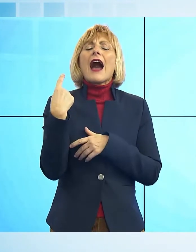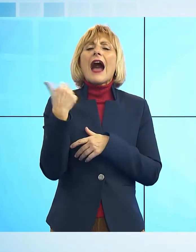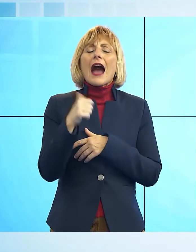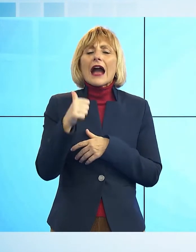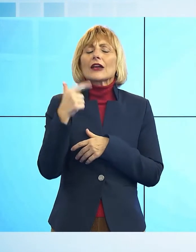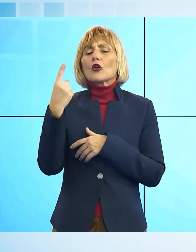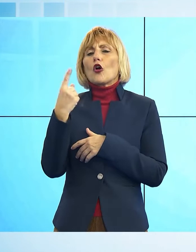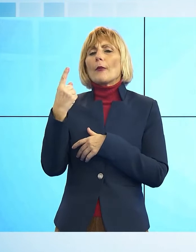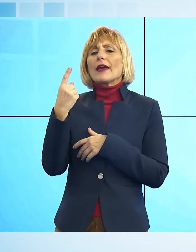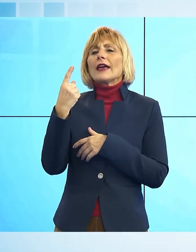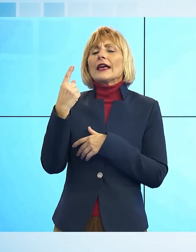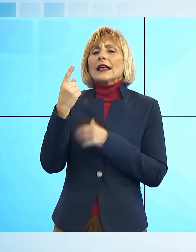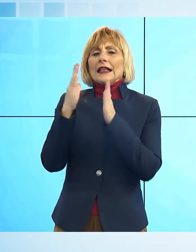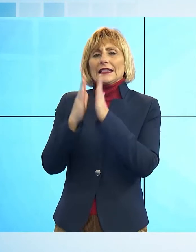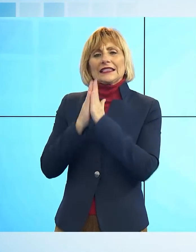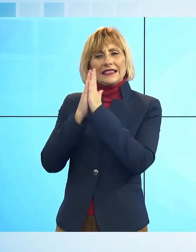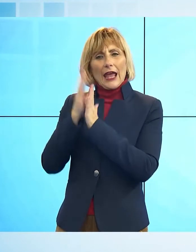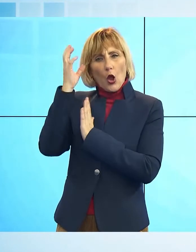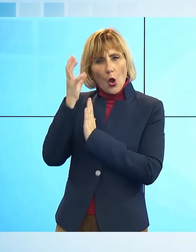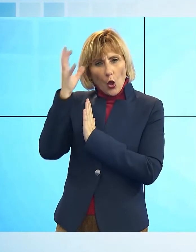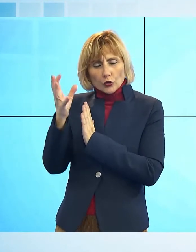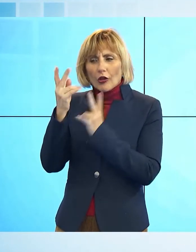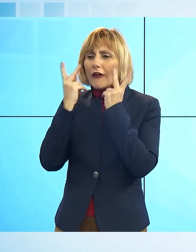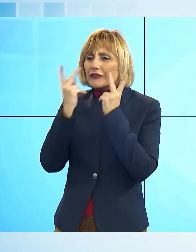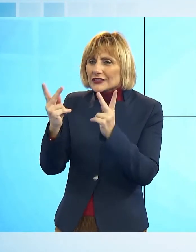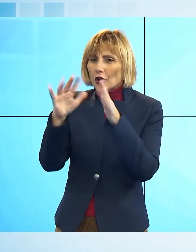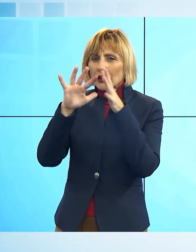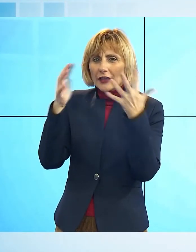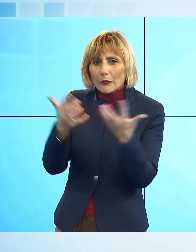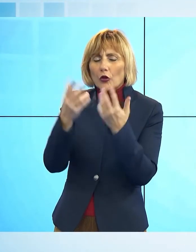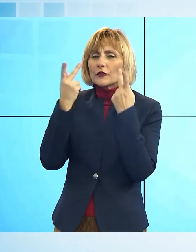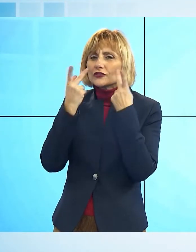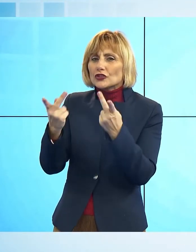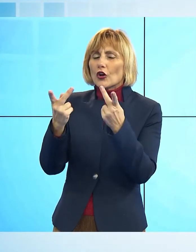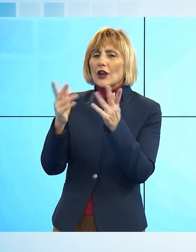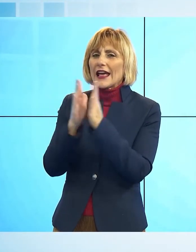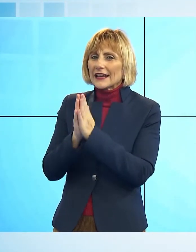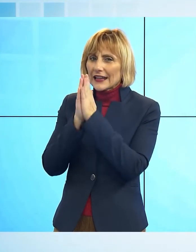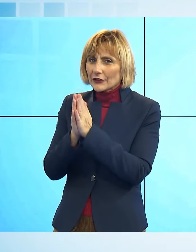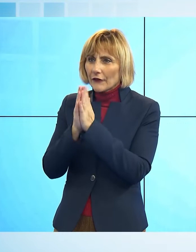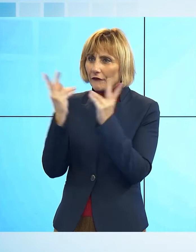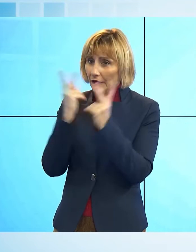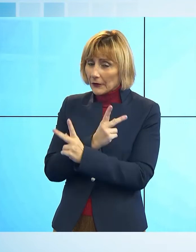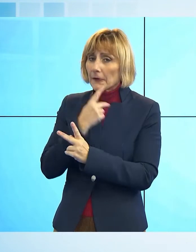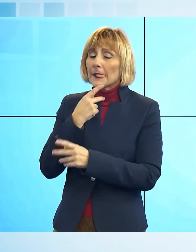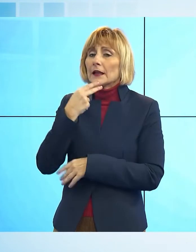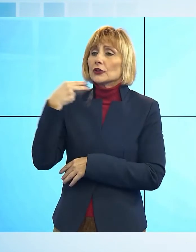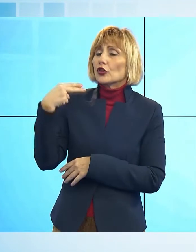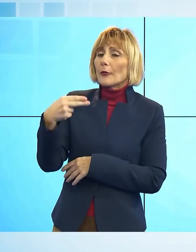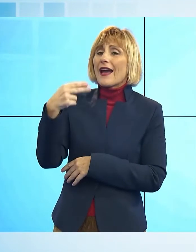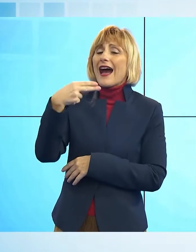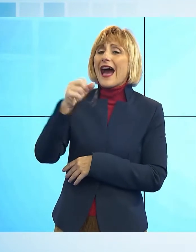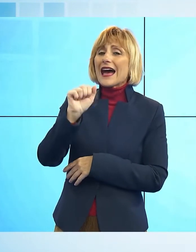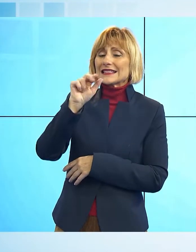visione del mondo, della tua visione della religione, tant'è che il libro è dedicato ad Hans Kung. Come mai? Sai,